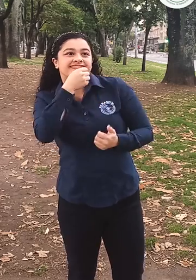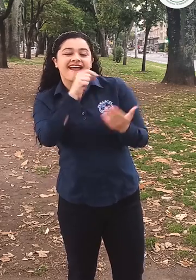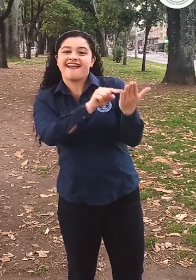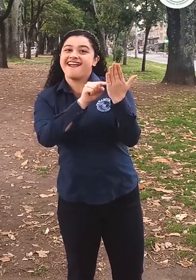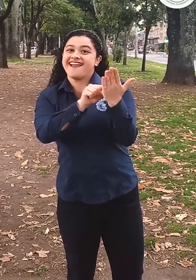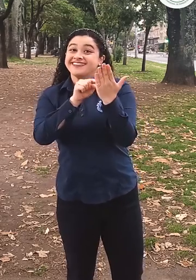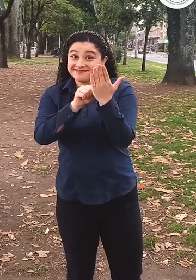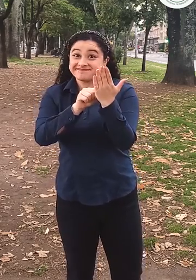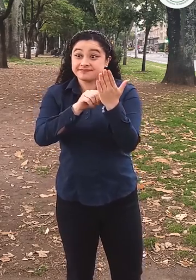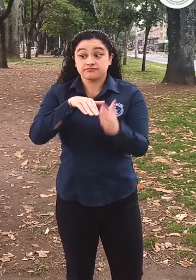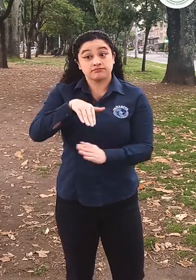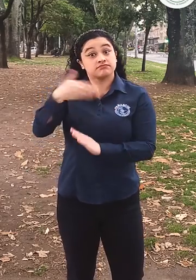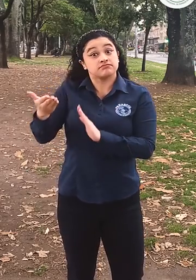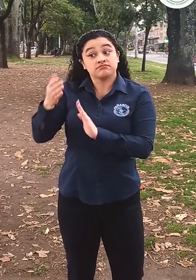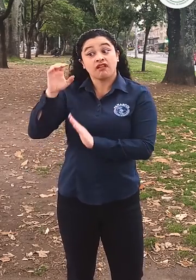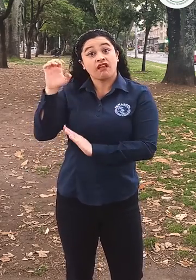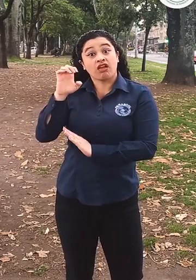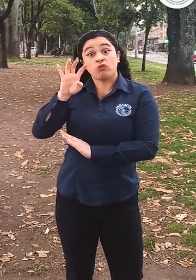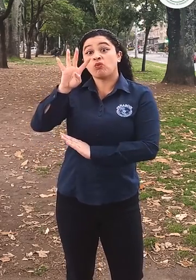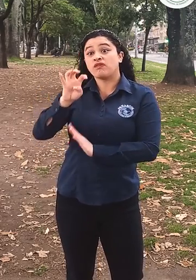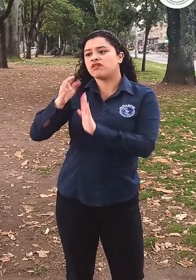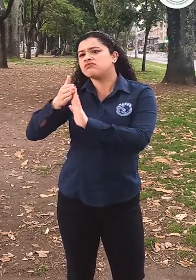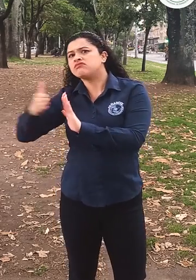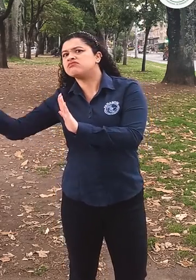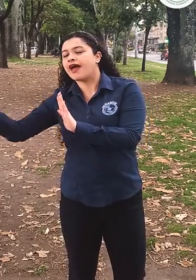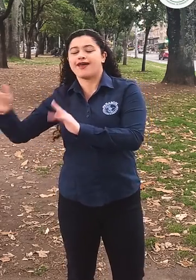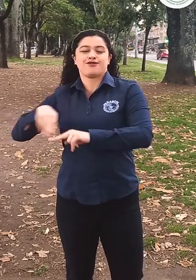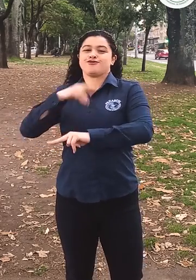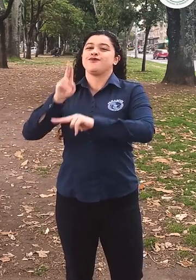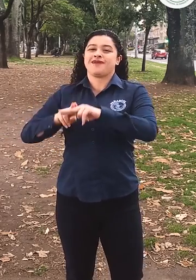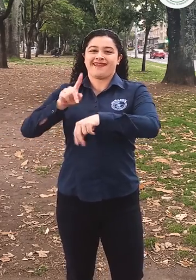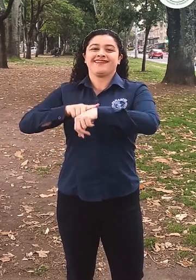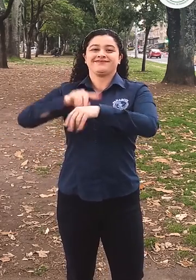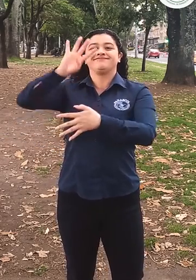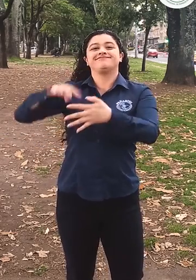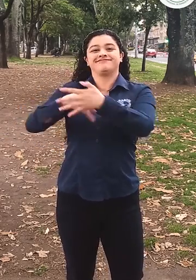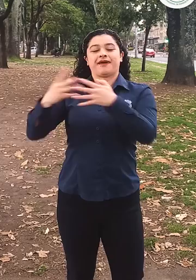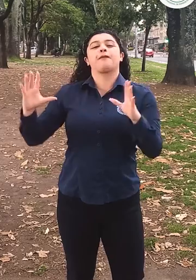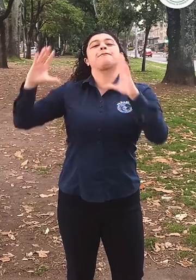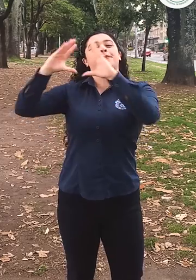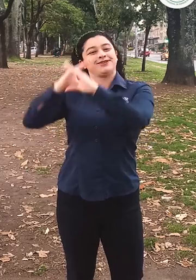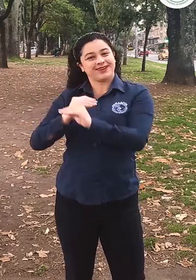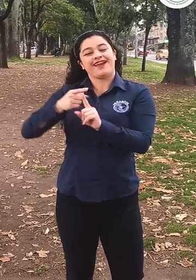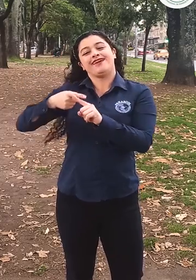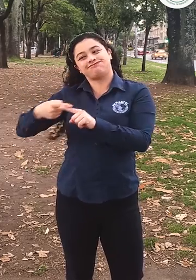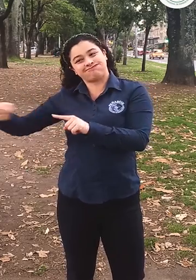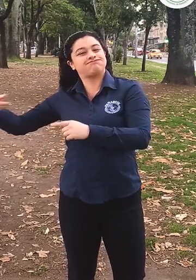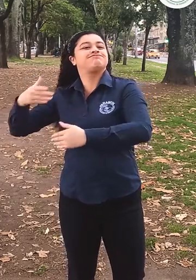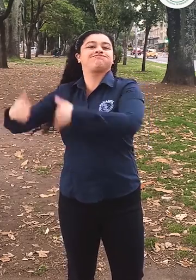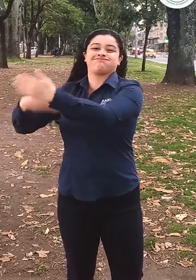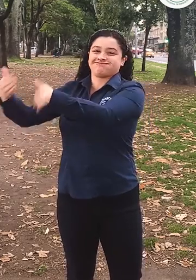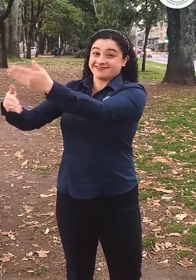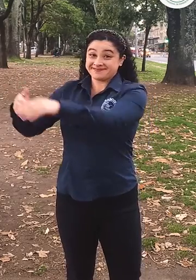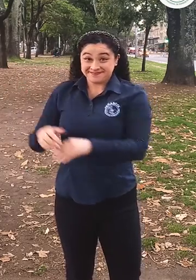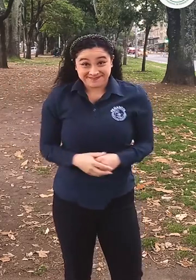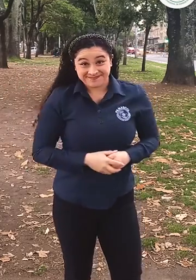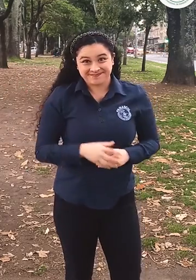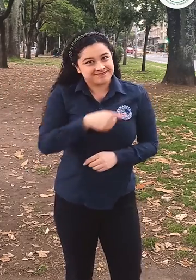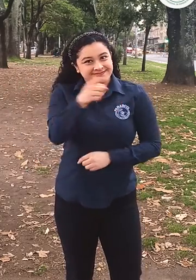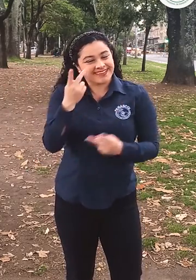del 9 de enero, se retomará el horario habitual en las noches. Es de gran alegría que ustedes se puedan informar con Noticias